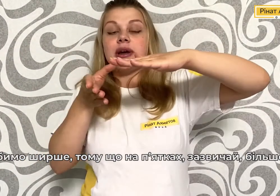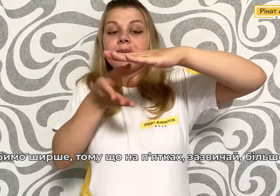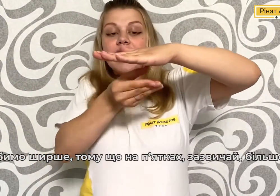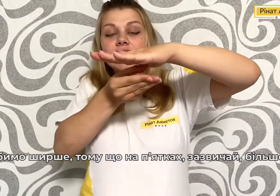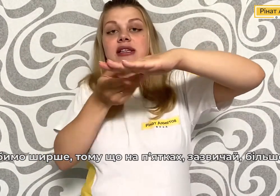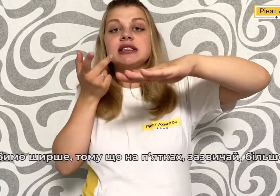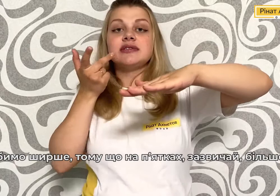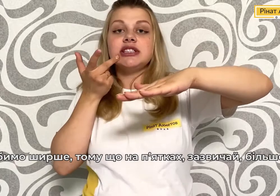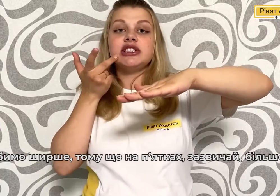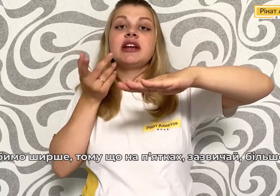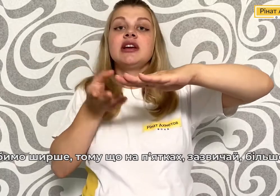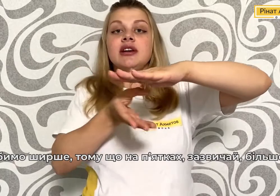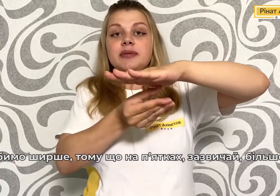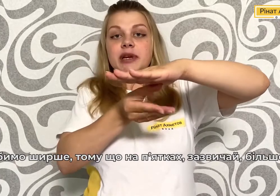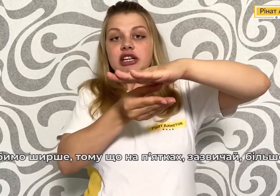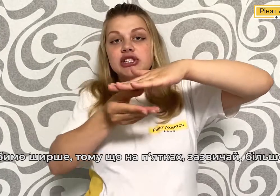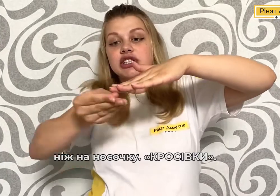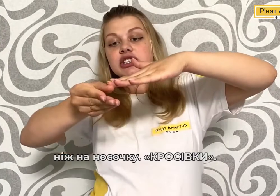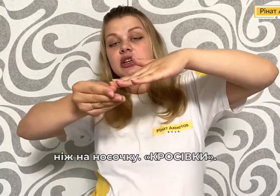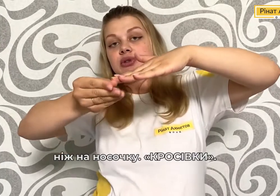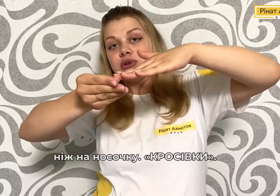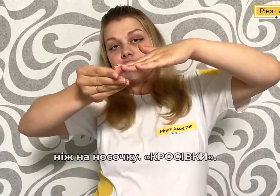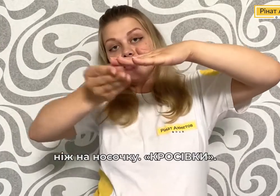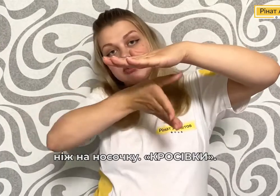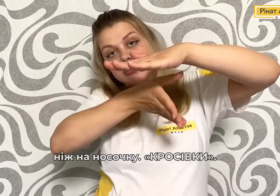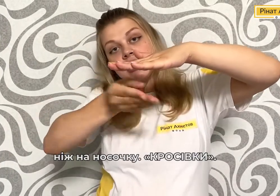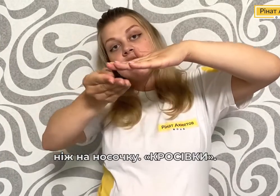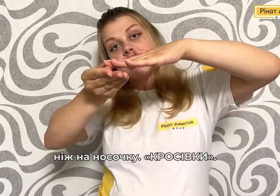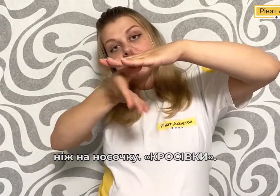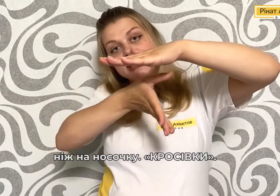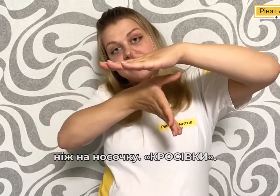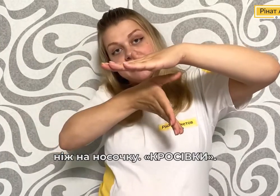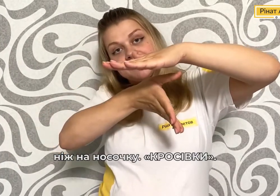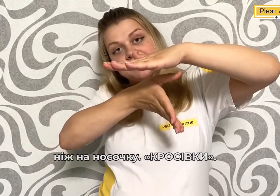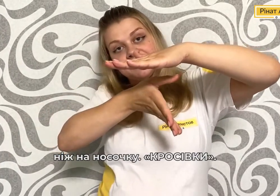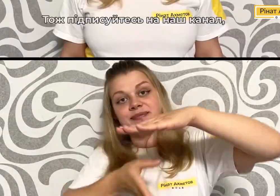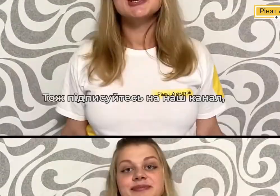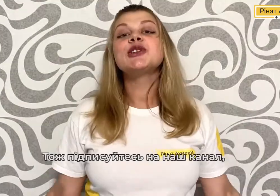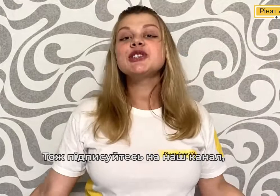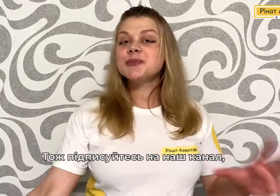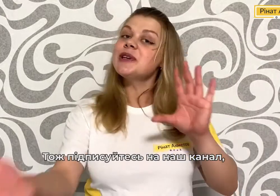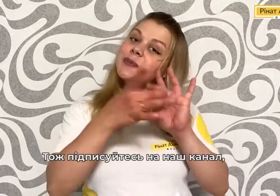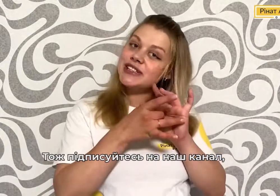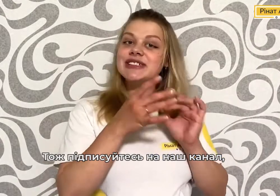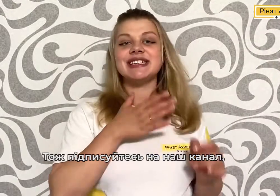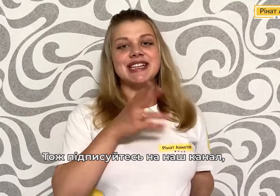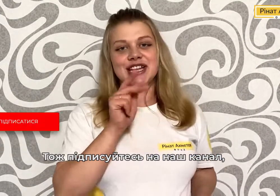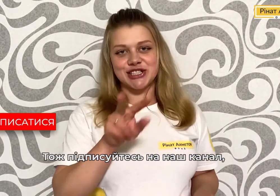на п'ятках зазвичай більше, ніж на носочку Красівки Тож, підписуйтесь на наш